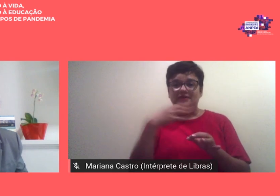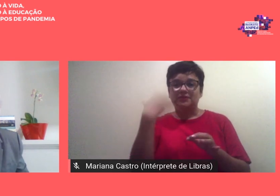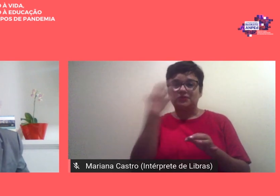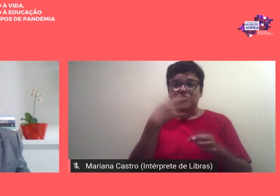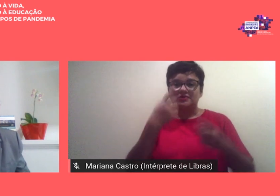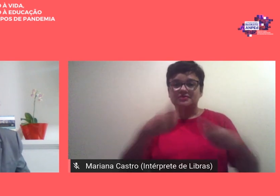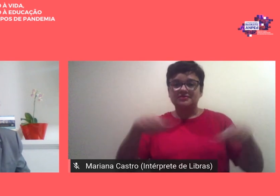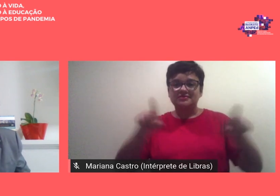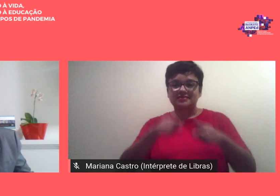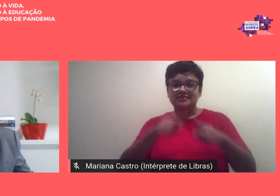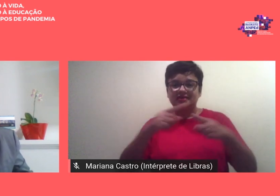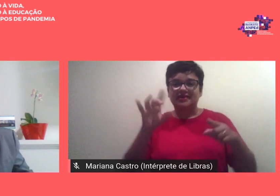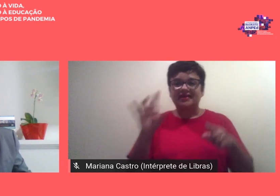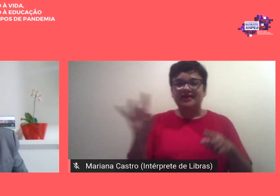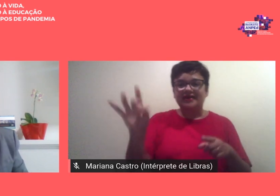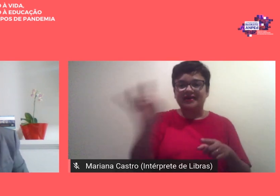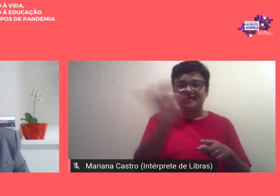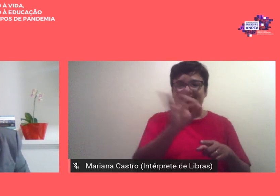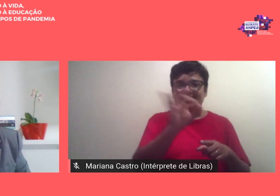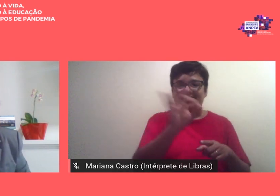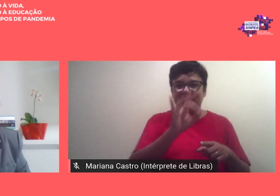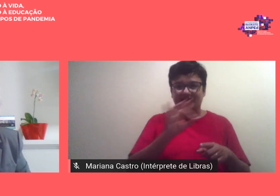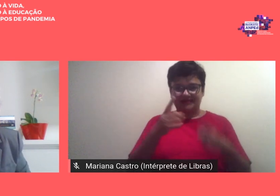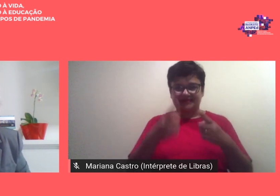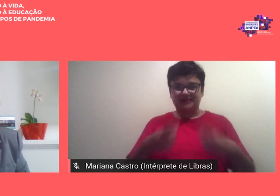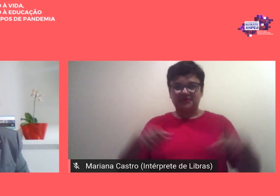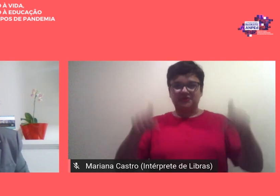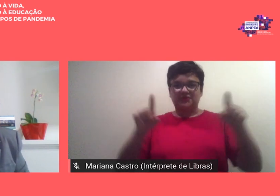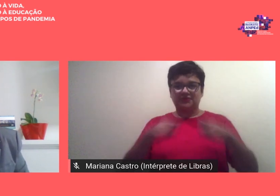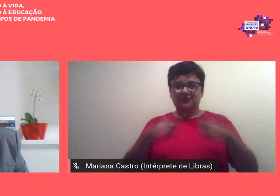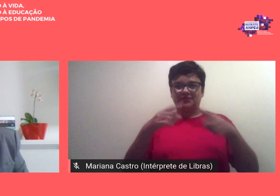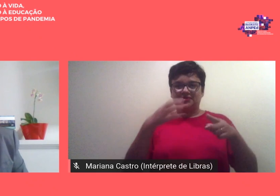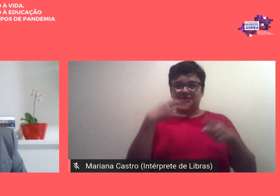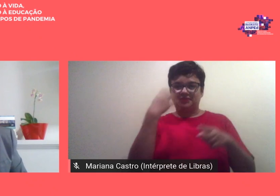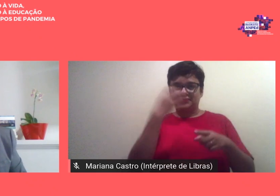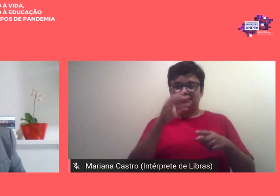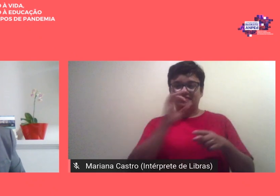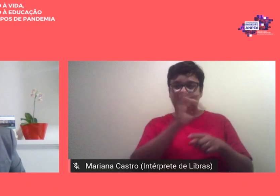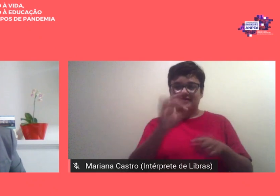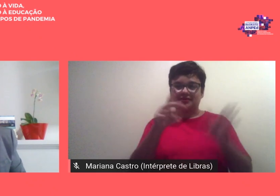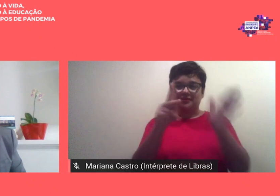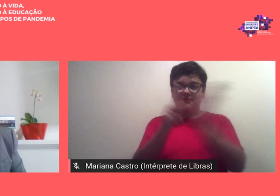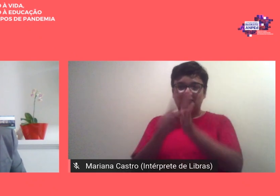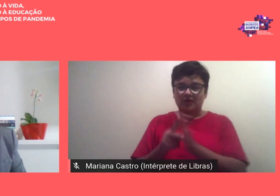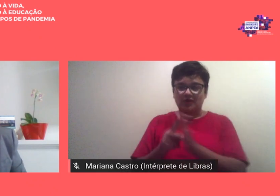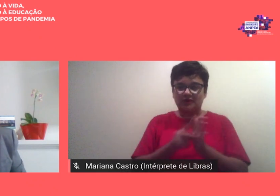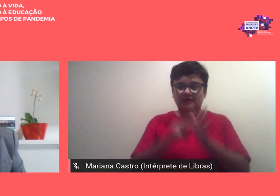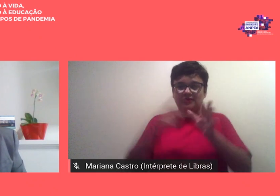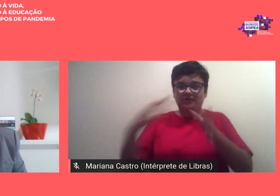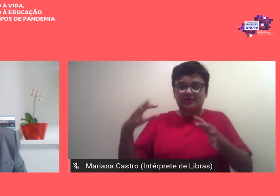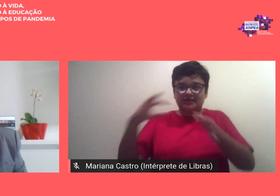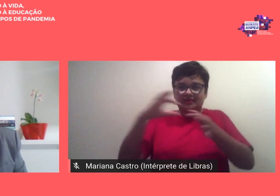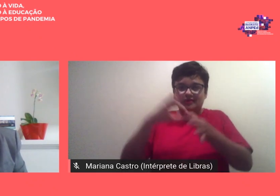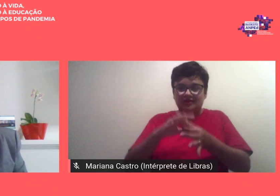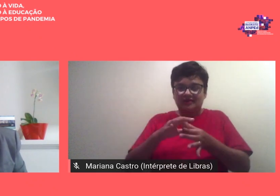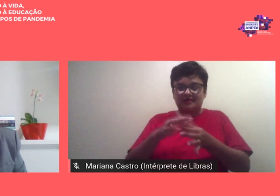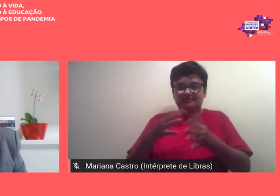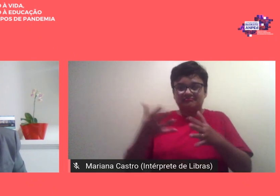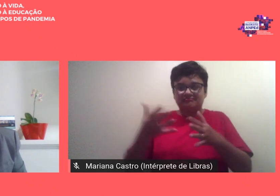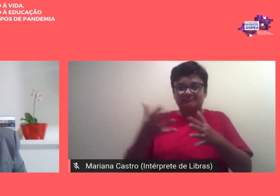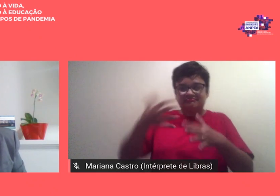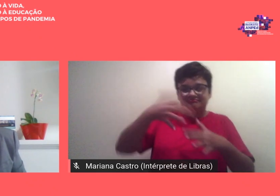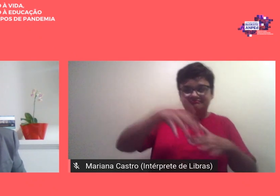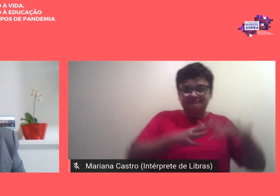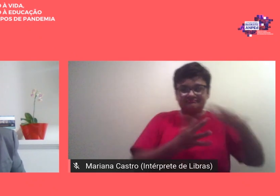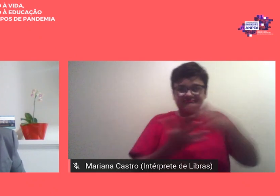chama uma orquestração se eu falei isso lá na abertura uma orquestração que era coletiva no